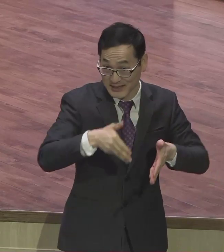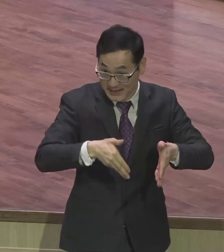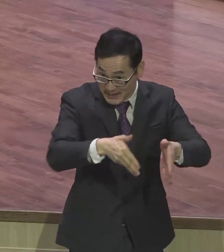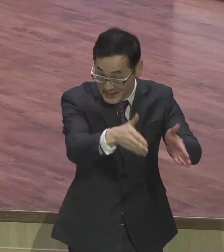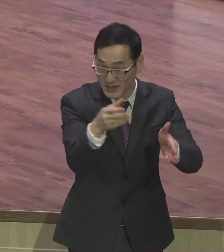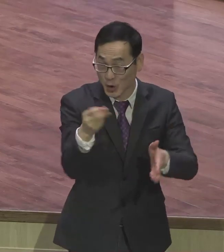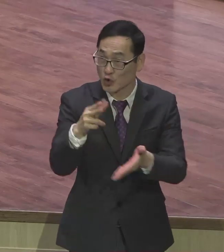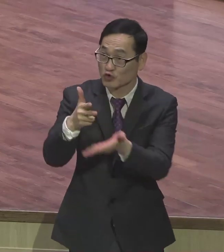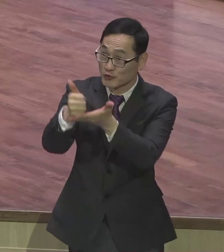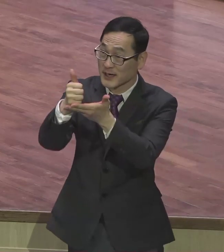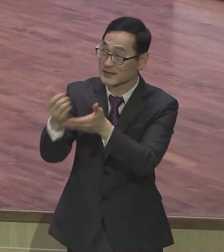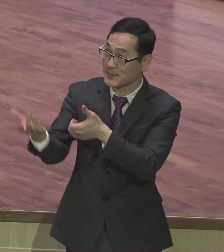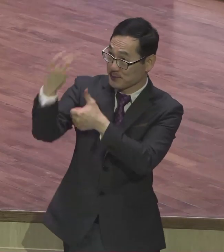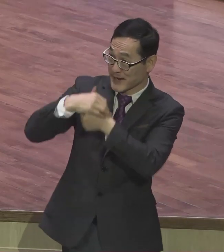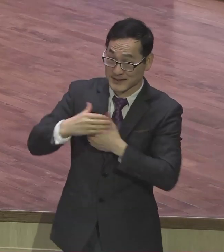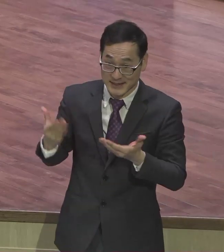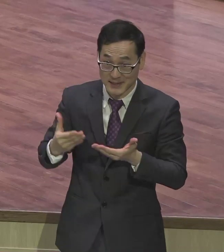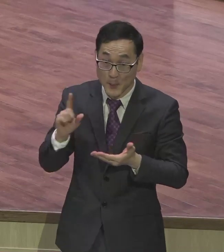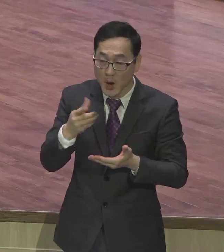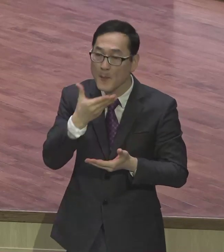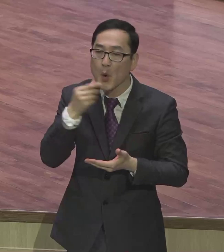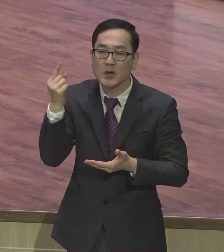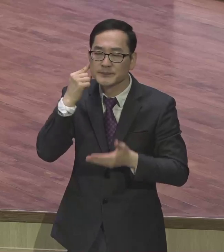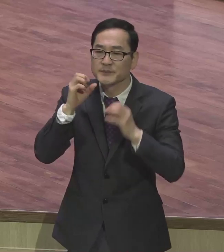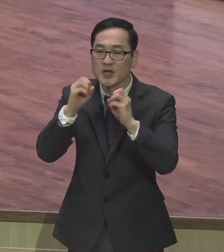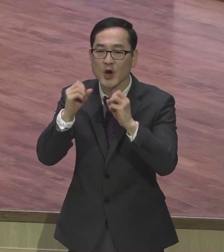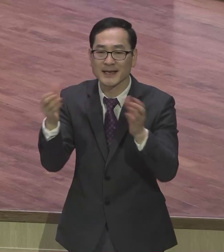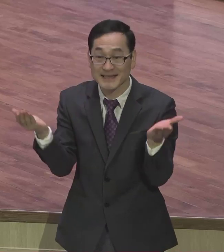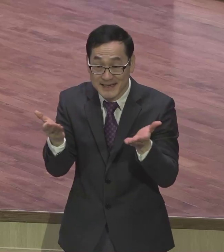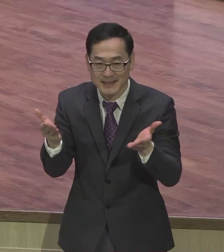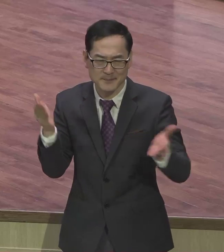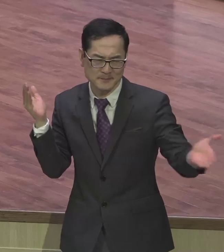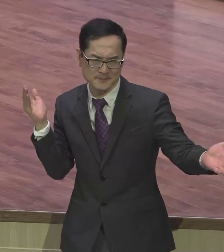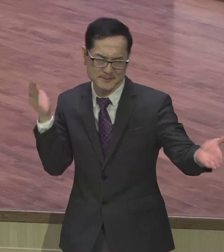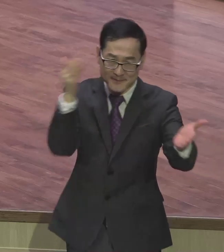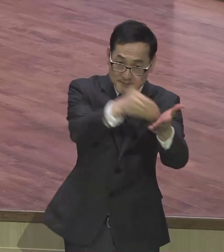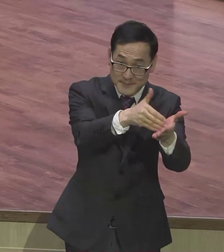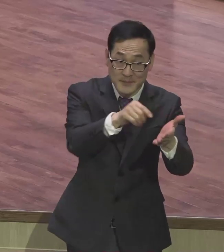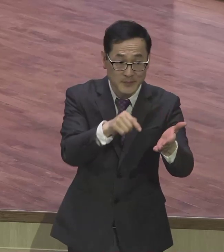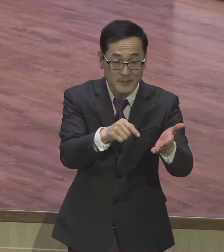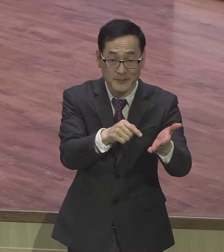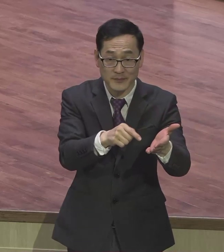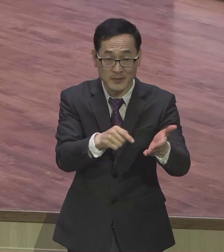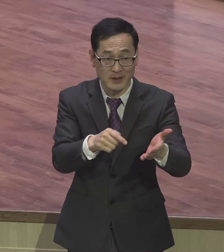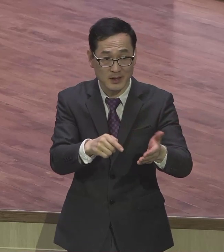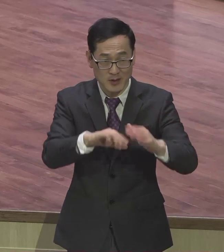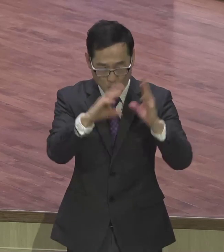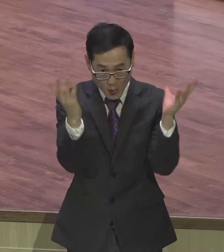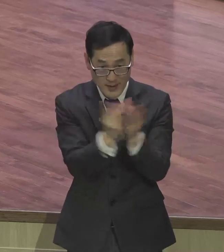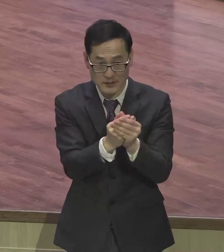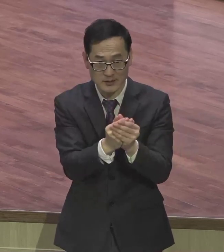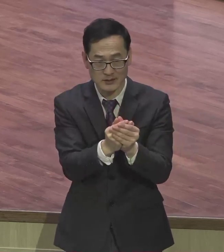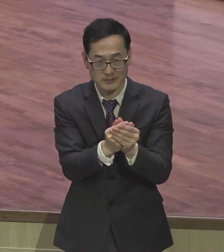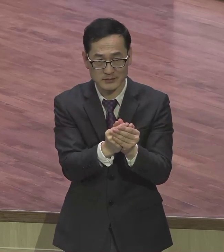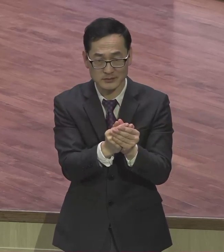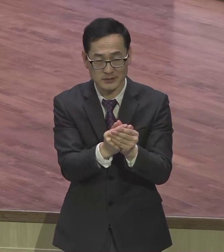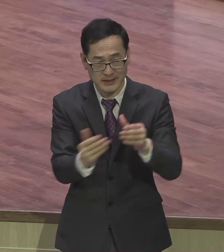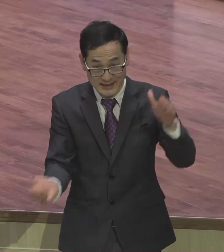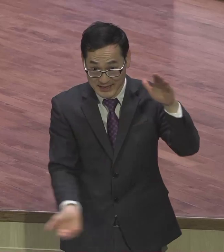곧 하나님의 은혜의 복음을 정한 일을 마치라 하면은 나의 생명조차도 조금 더 귀한 것으로 이기지